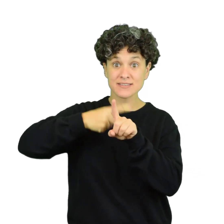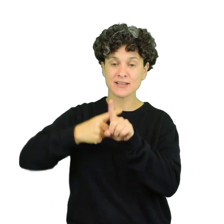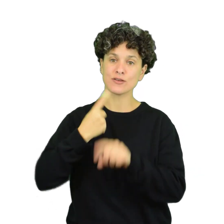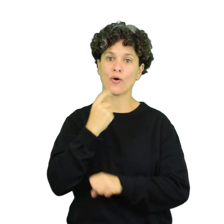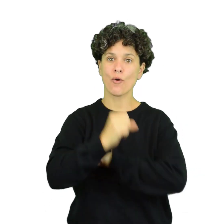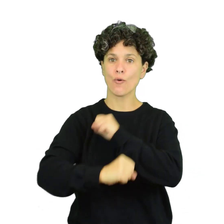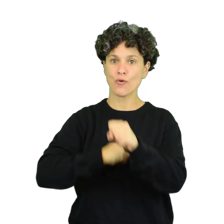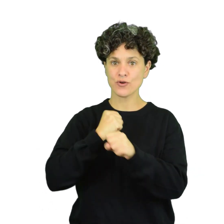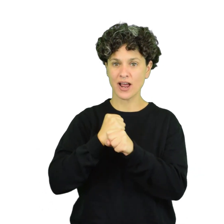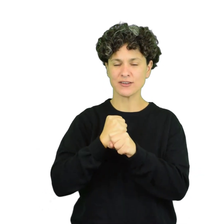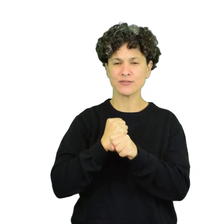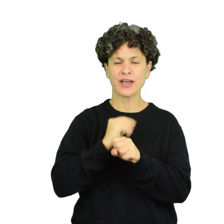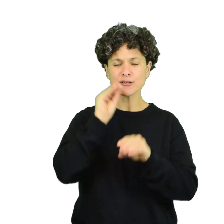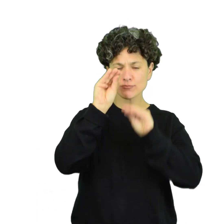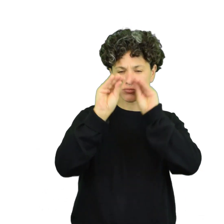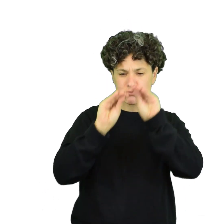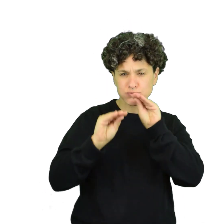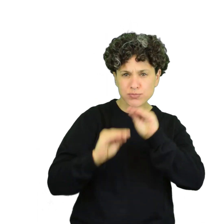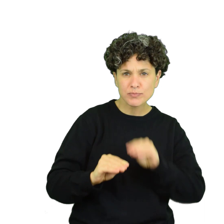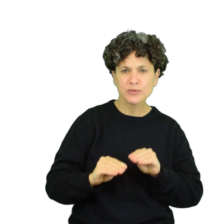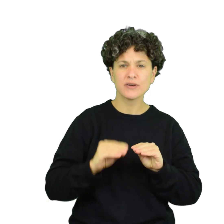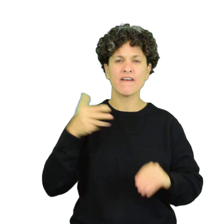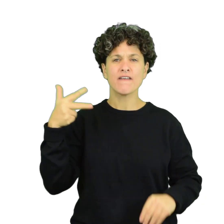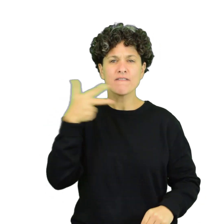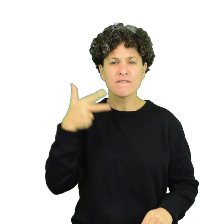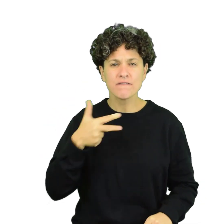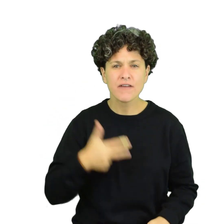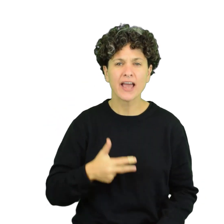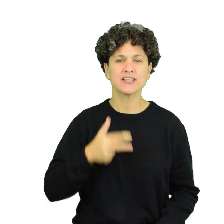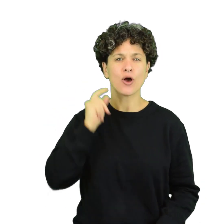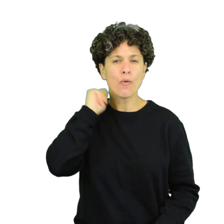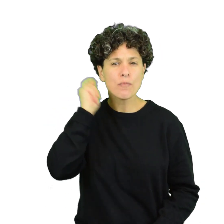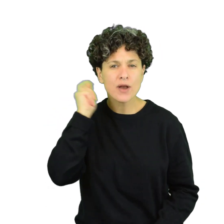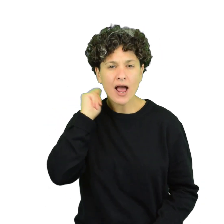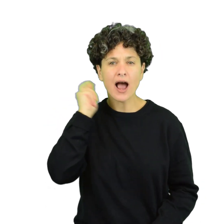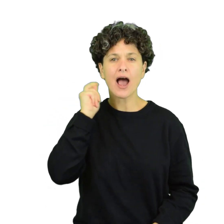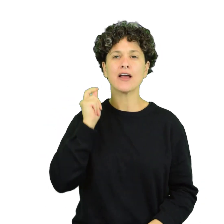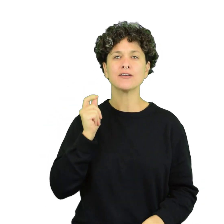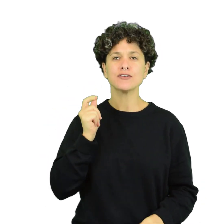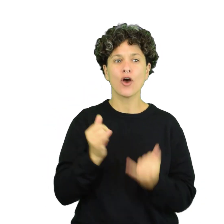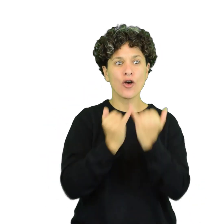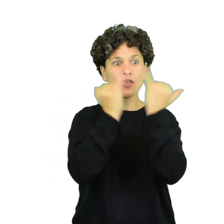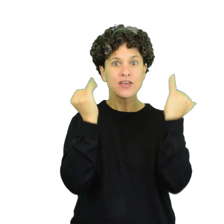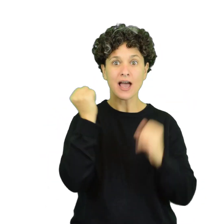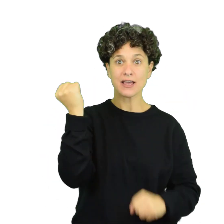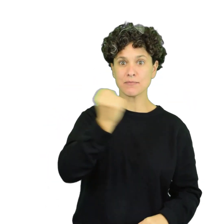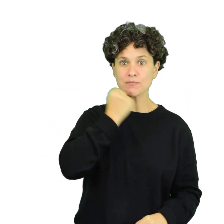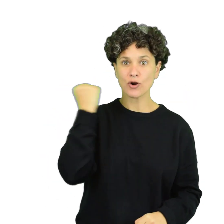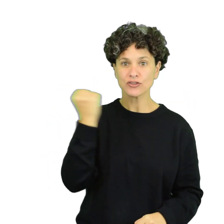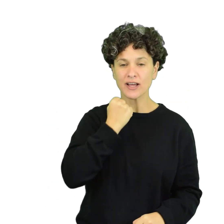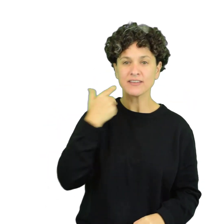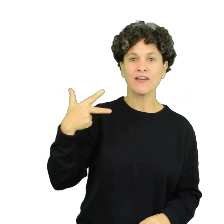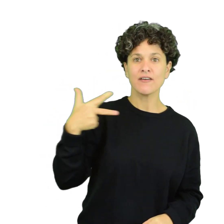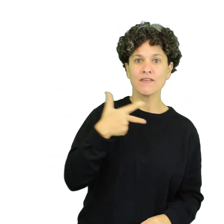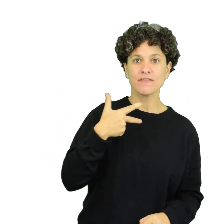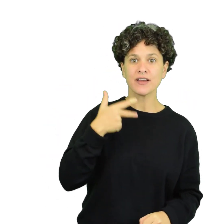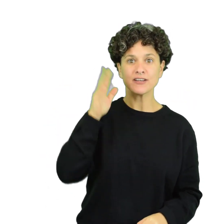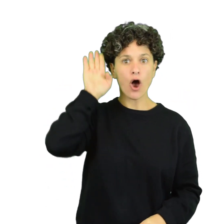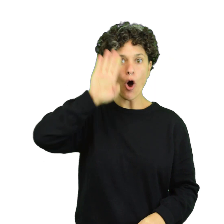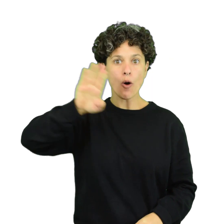En el calendario podemos agendar los cumpleaños, acontecimientos importantes, fechas patrias